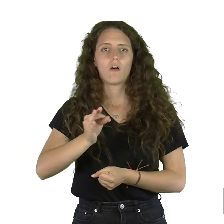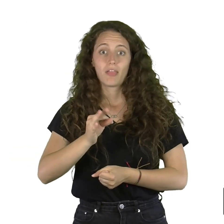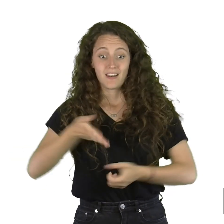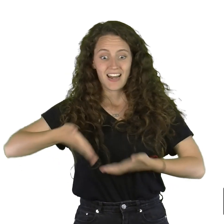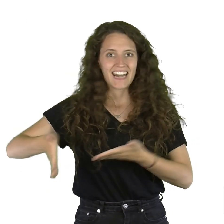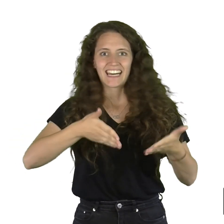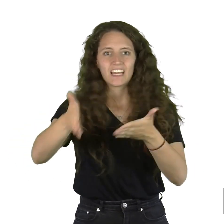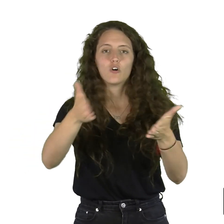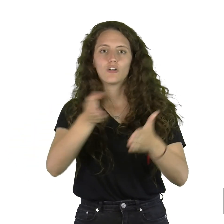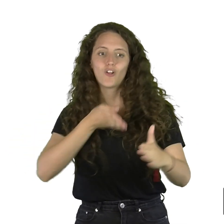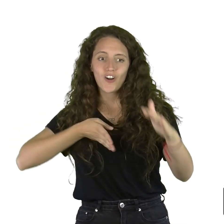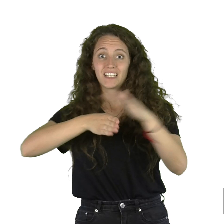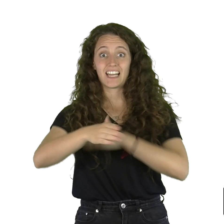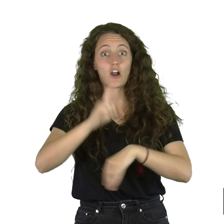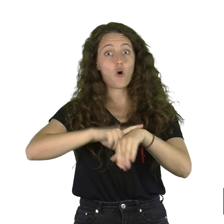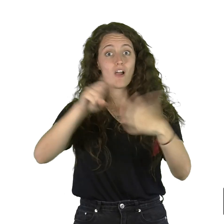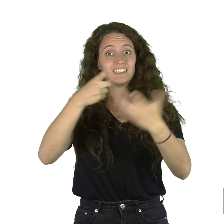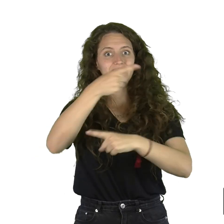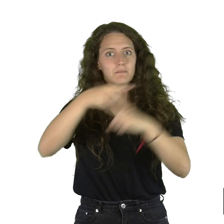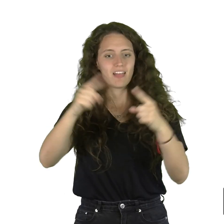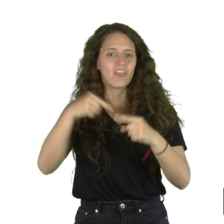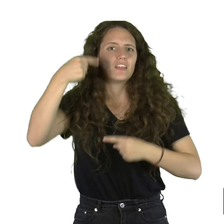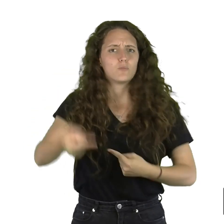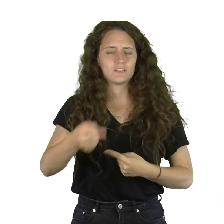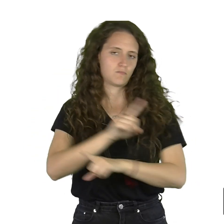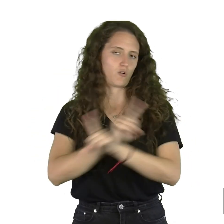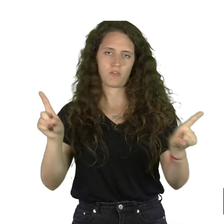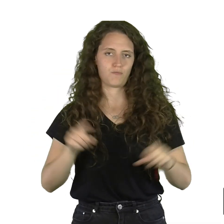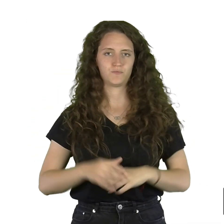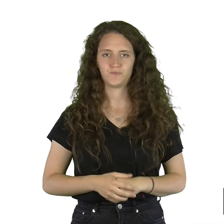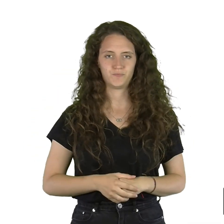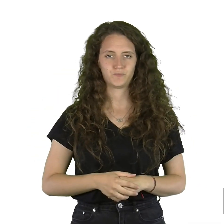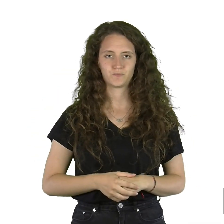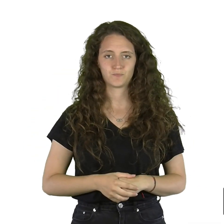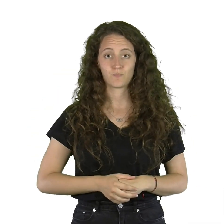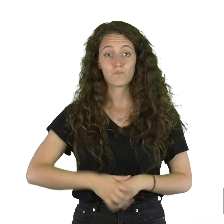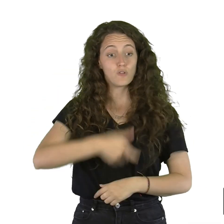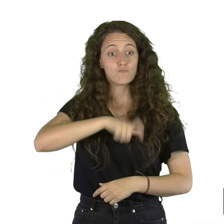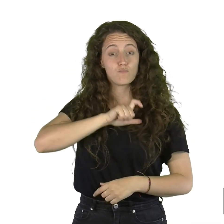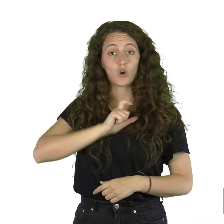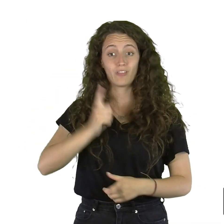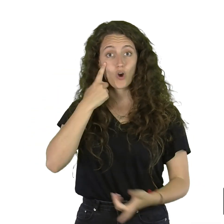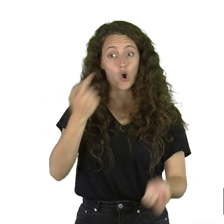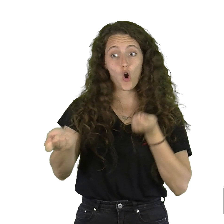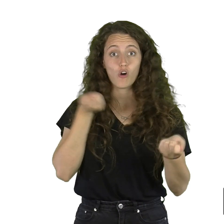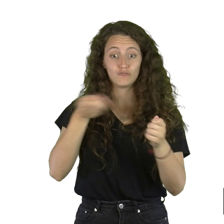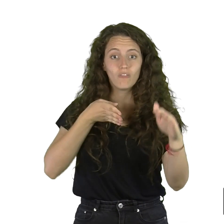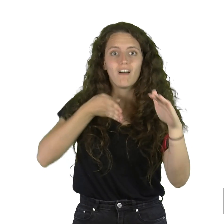en el recorrido después de las 7 y media Los mandos de policía que controlen el acceso